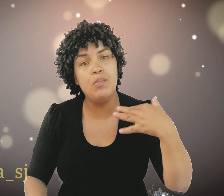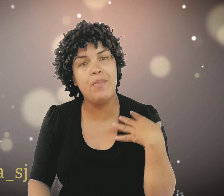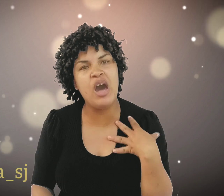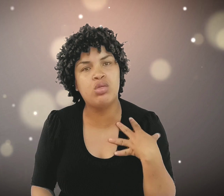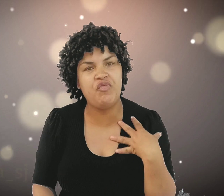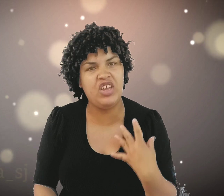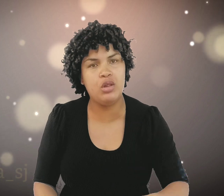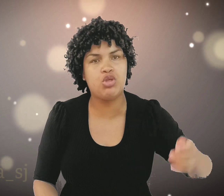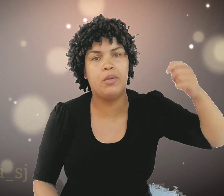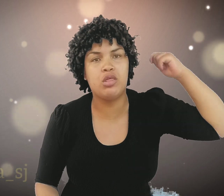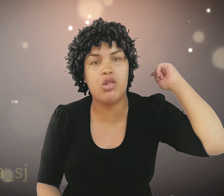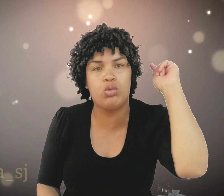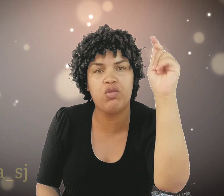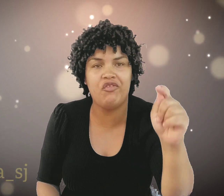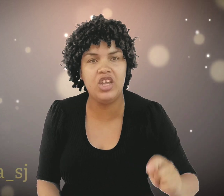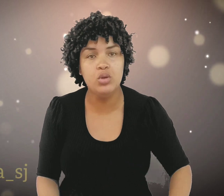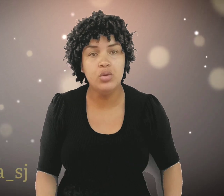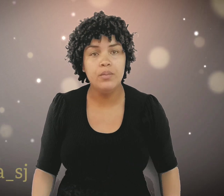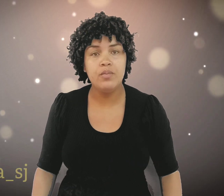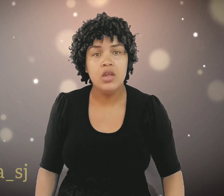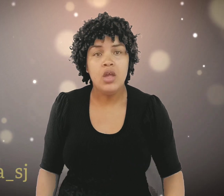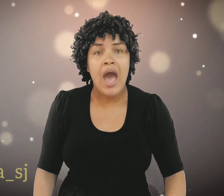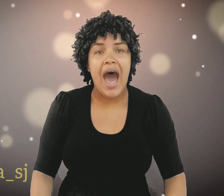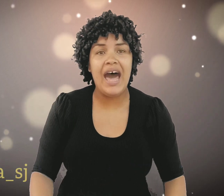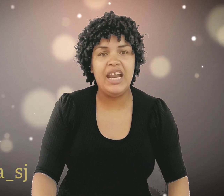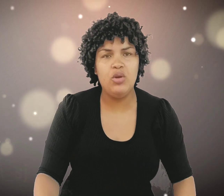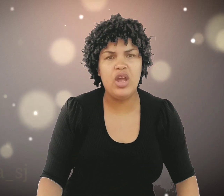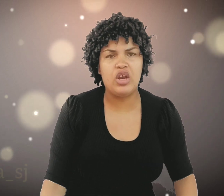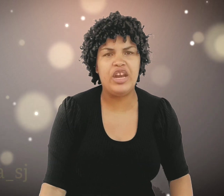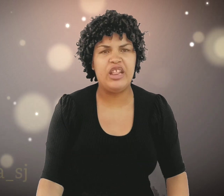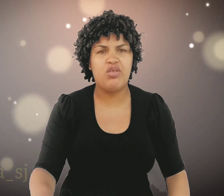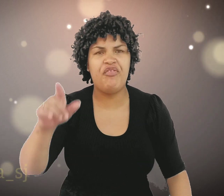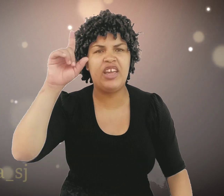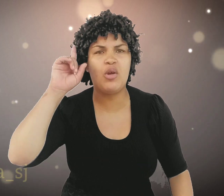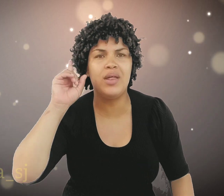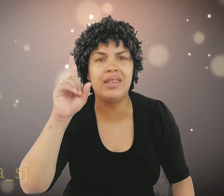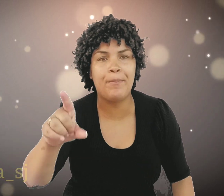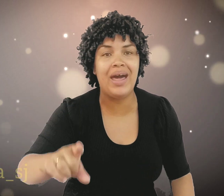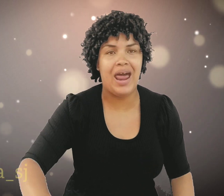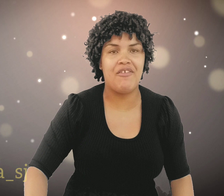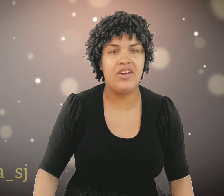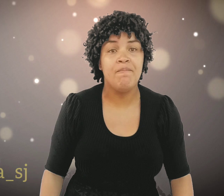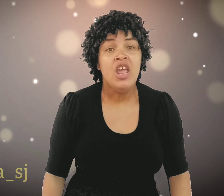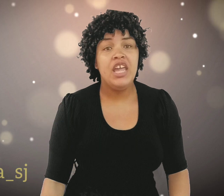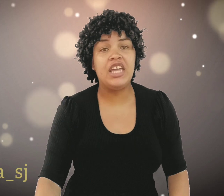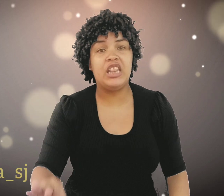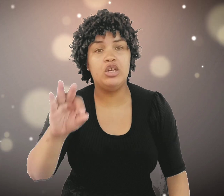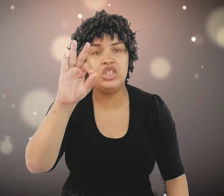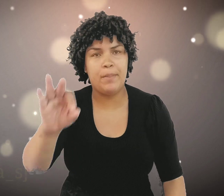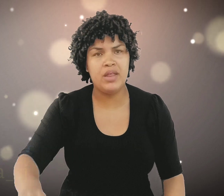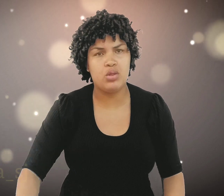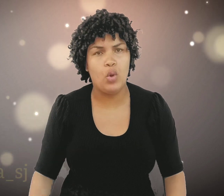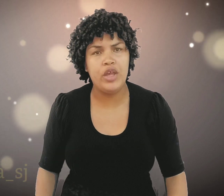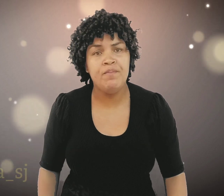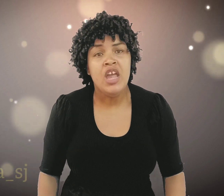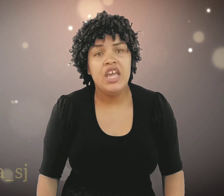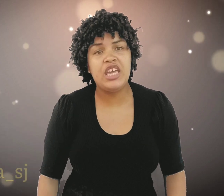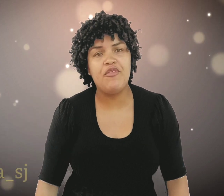meus filhos. Sobre os teus filhos. Aleluia. Glória a Deus. Fique com essa palavra. E que Deus te abençoe. E que